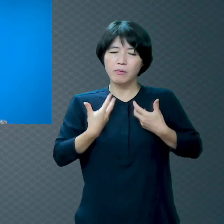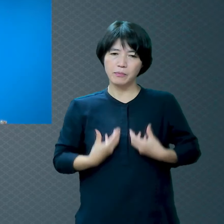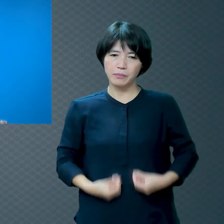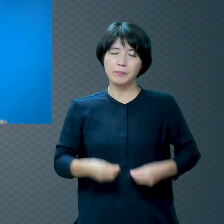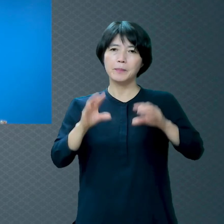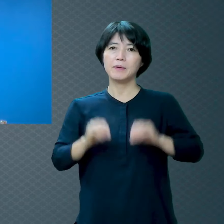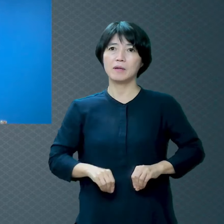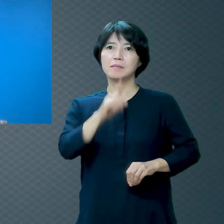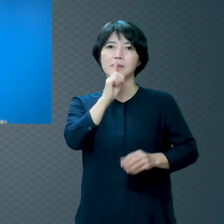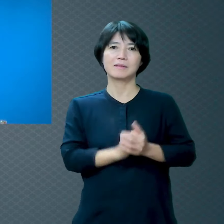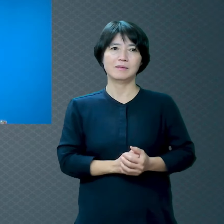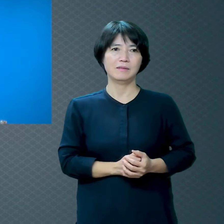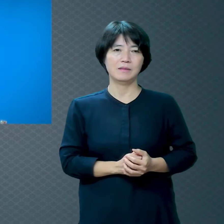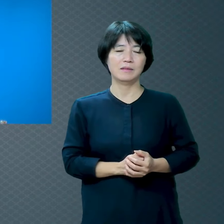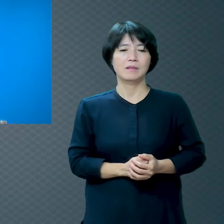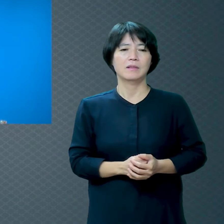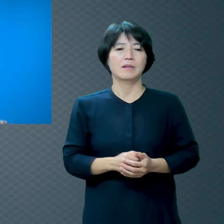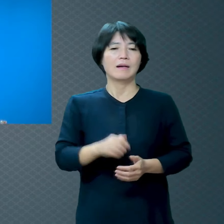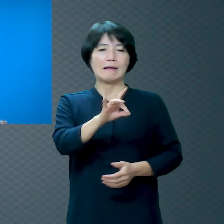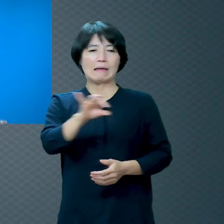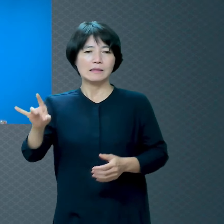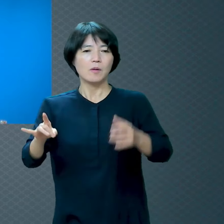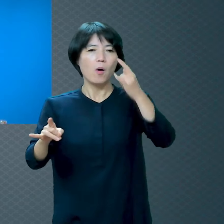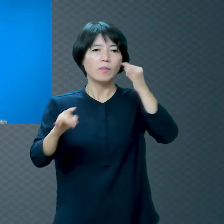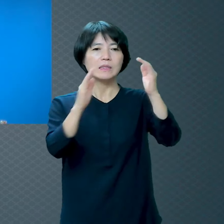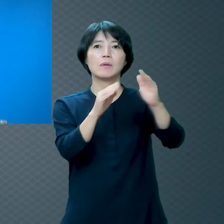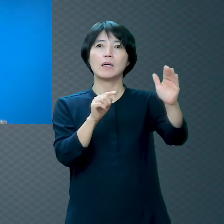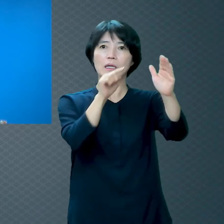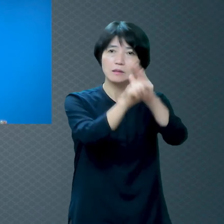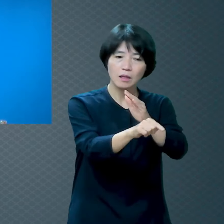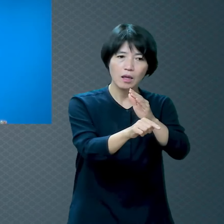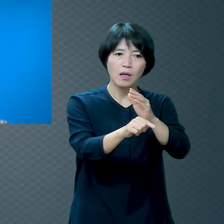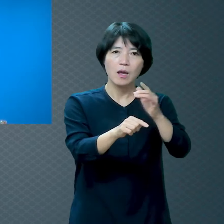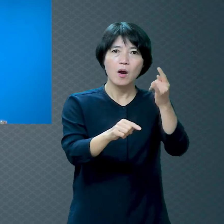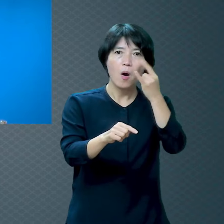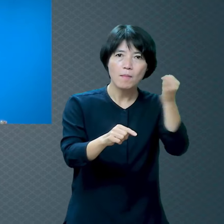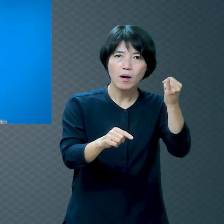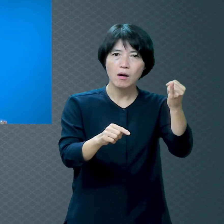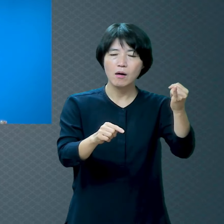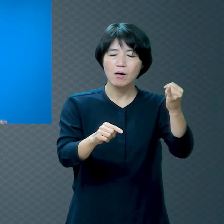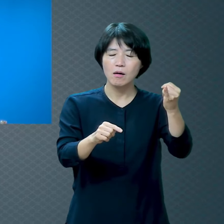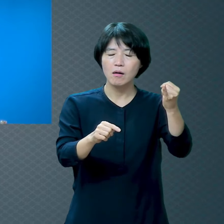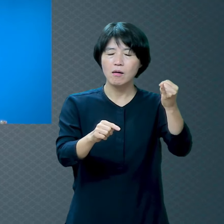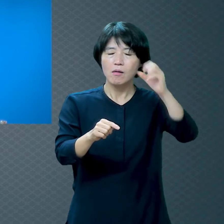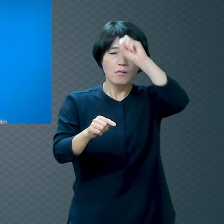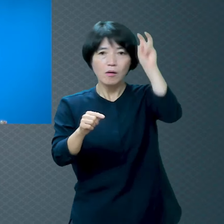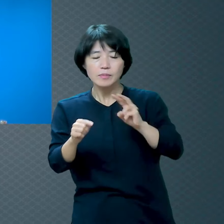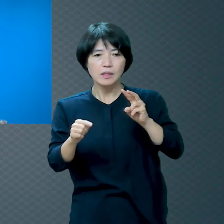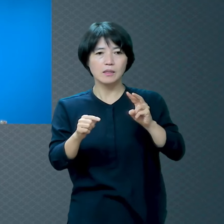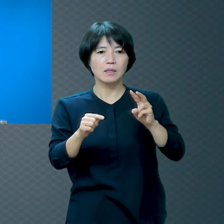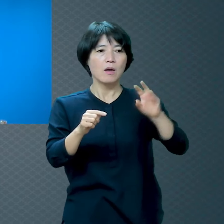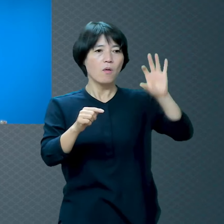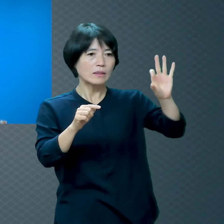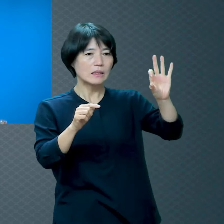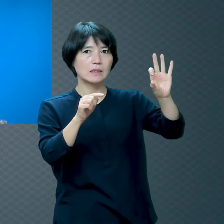댁에 가면 그냥 얘기하다가 느닷없이 그냥 화장실로 들어가세요 그래 놓고 냉수 틀어 놓고요 샤워를 해요